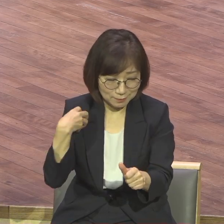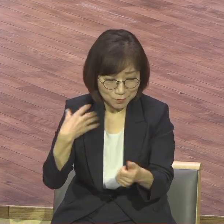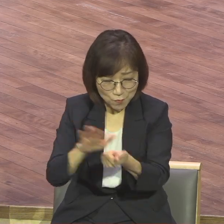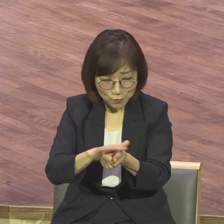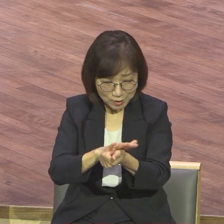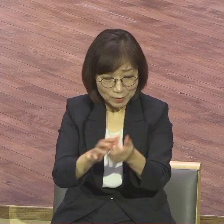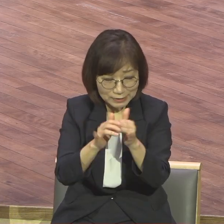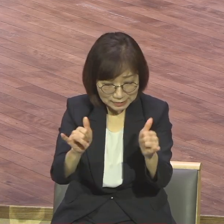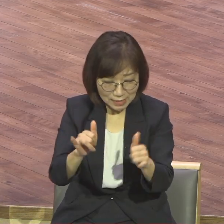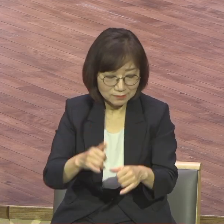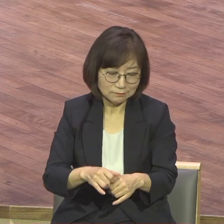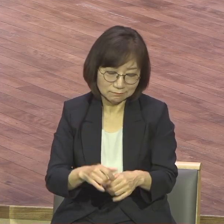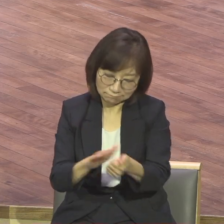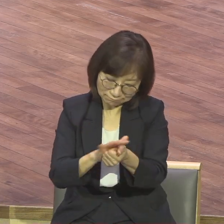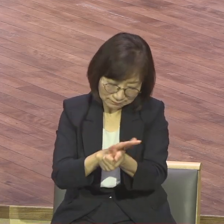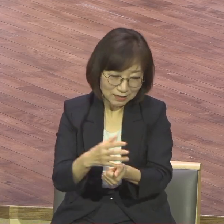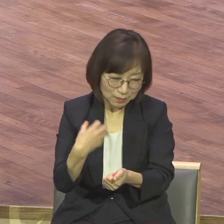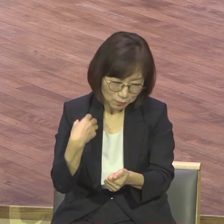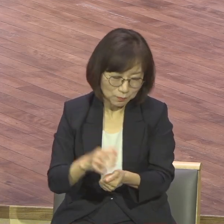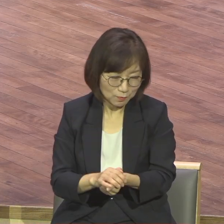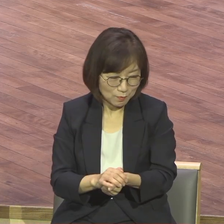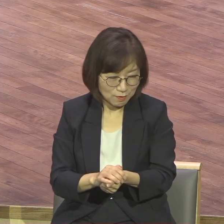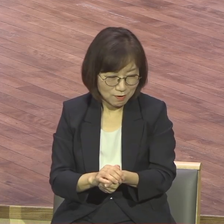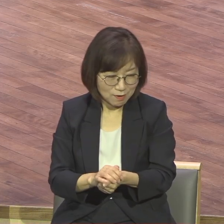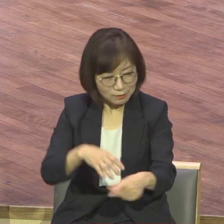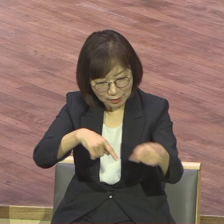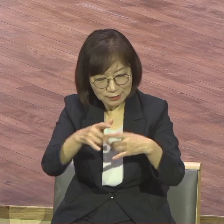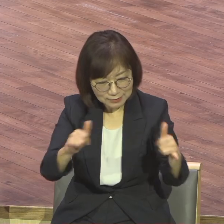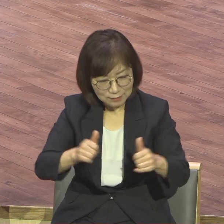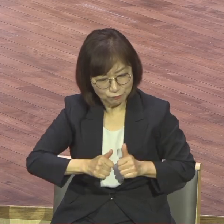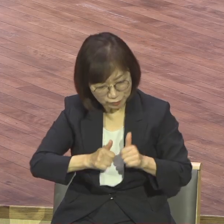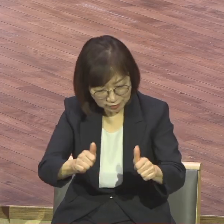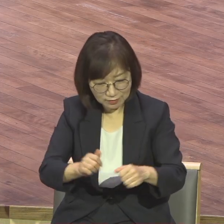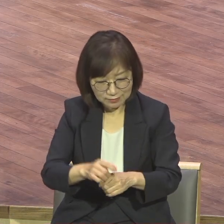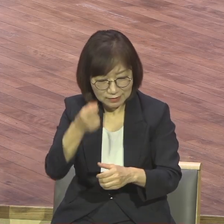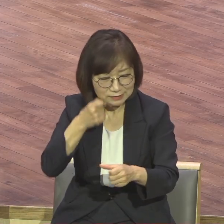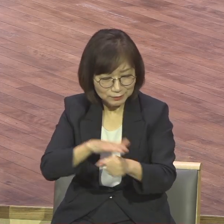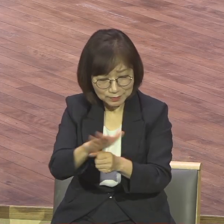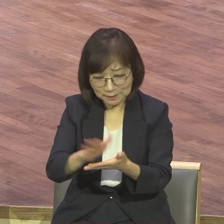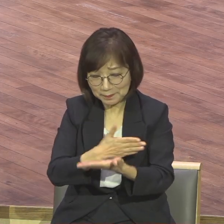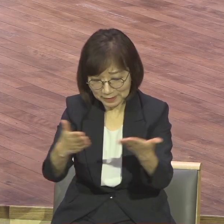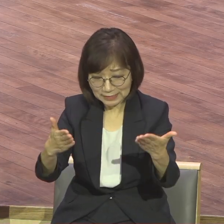자는 성실함으로 다스리는 자는 부질함으로 극률을 베푸는 자는 절감으로 할 것이니라